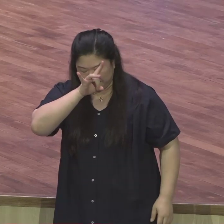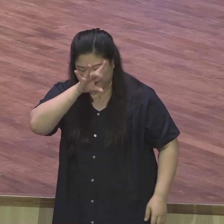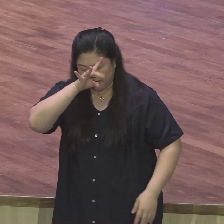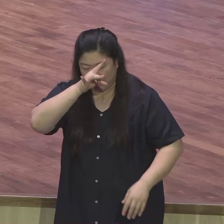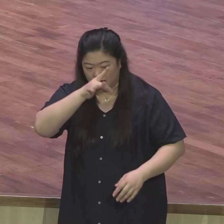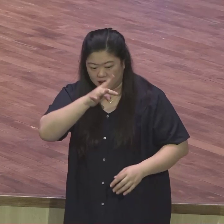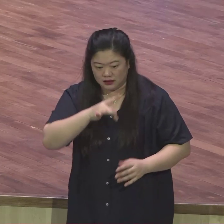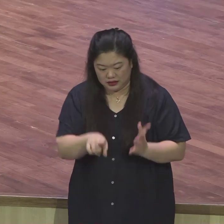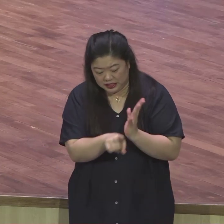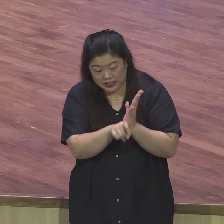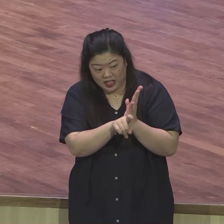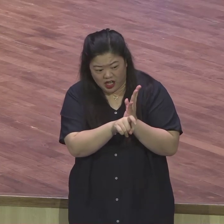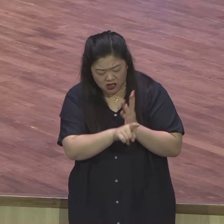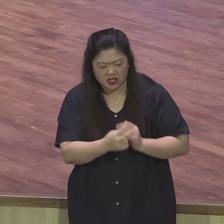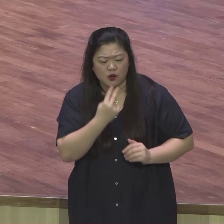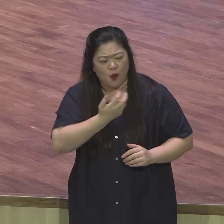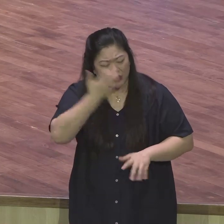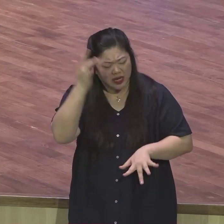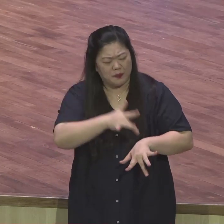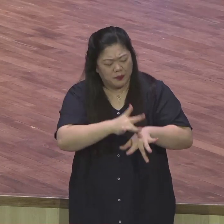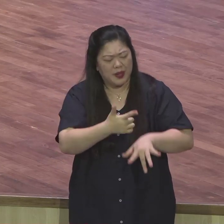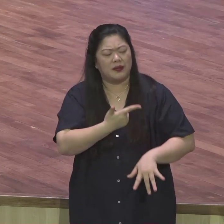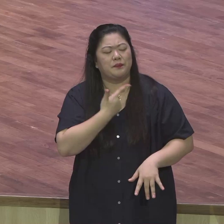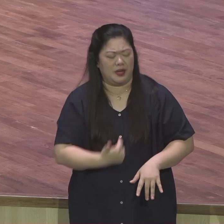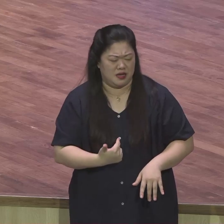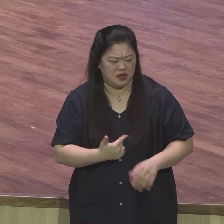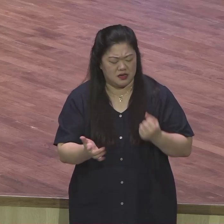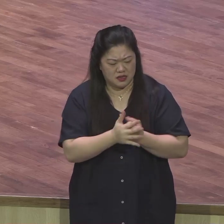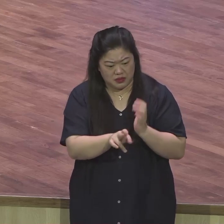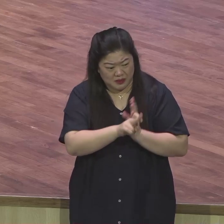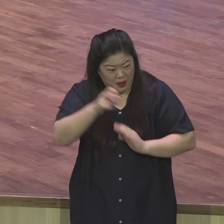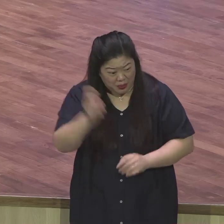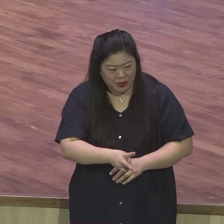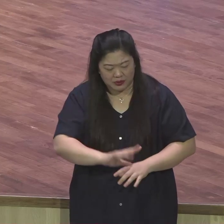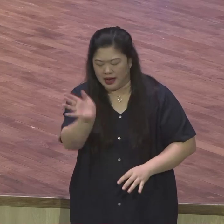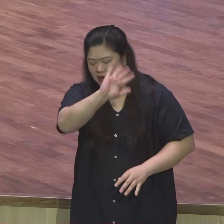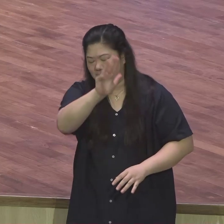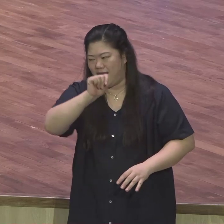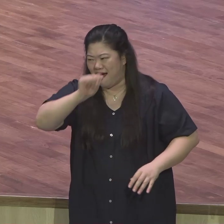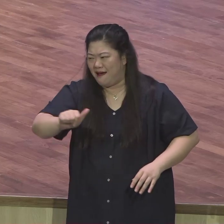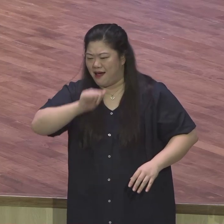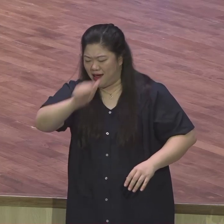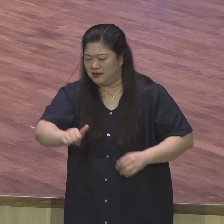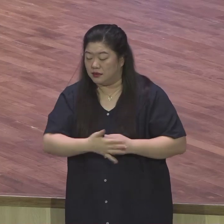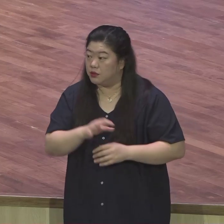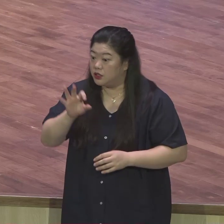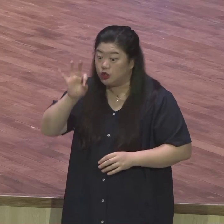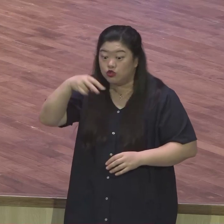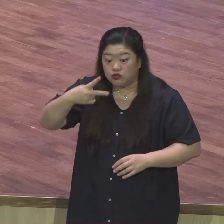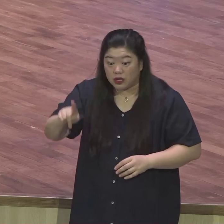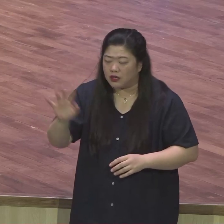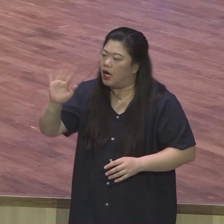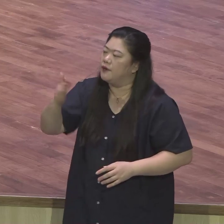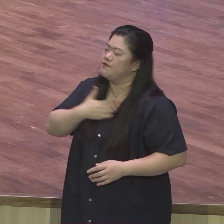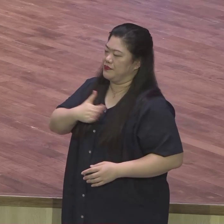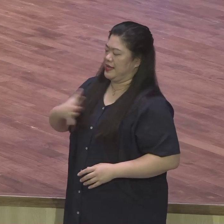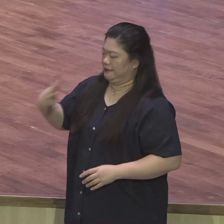막낸데 그럴 때 유다가 내가 아버지 내가 책임지겠습니다. 내가 이 변함인 데려오면